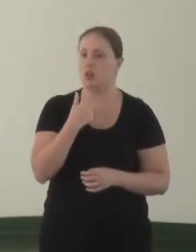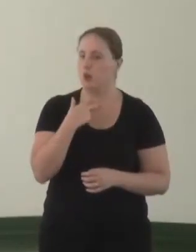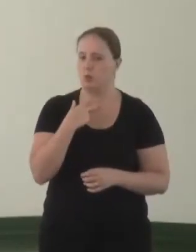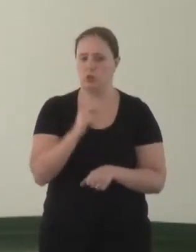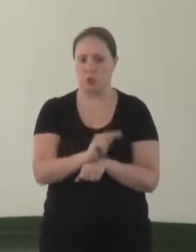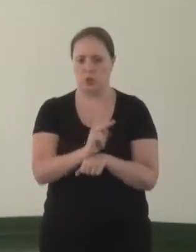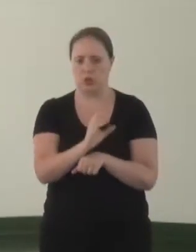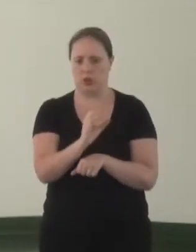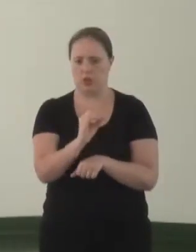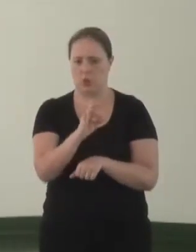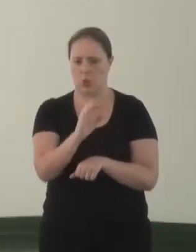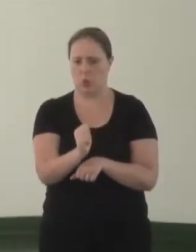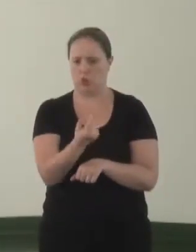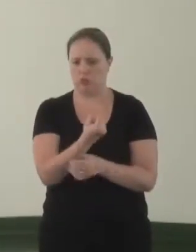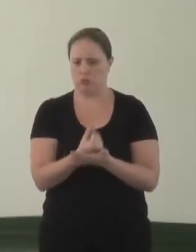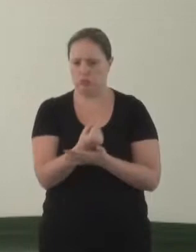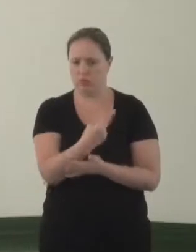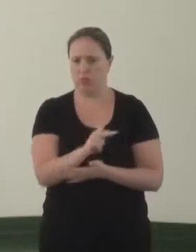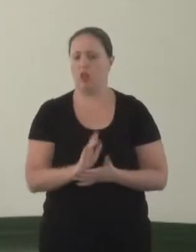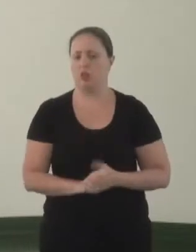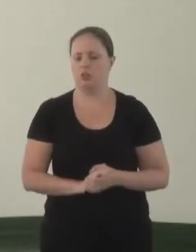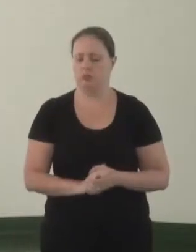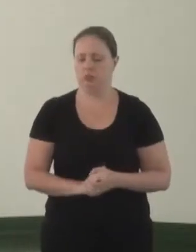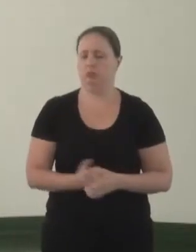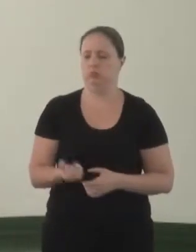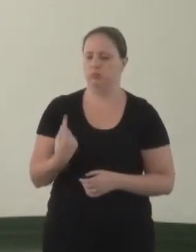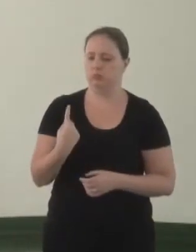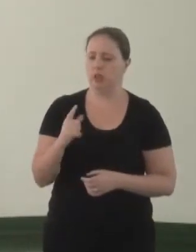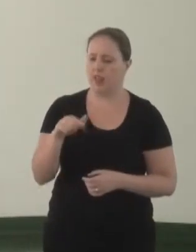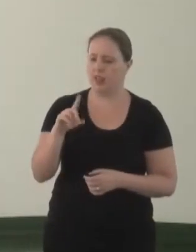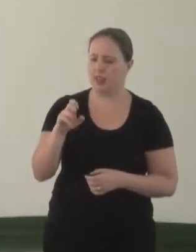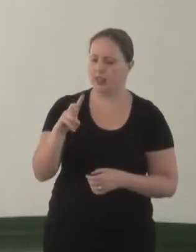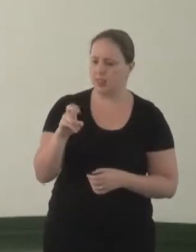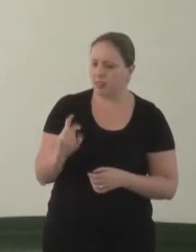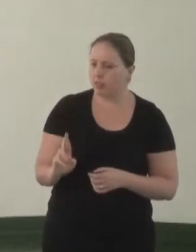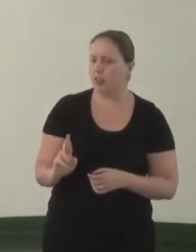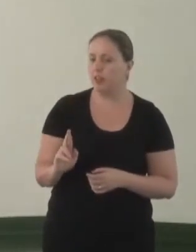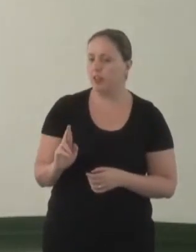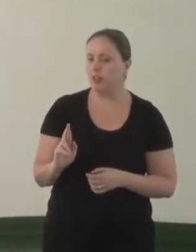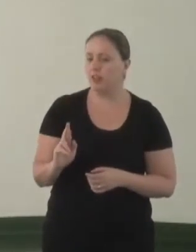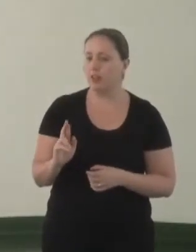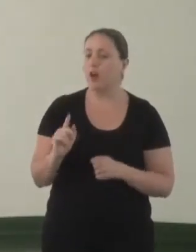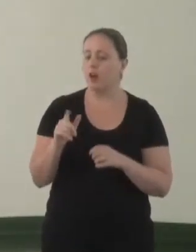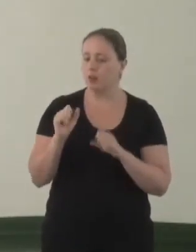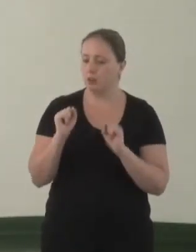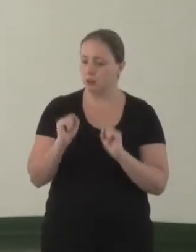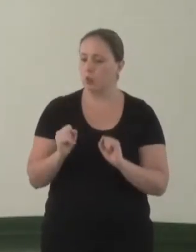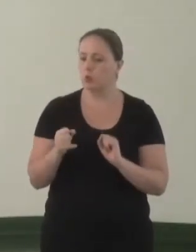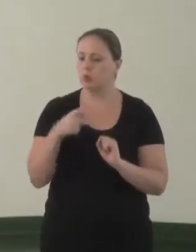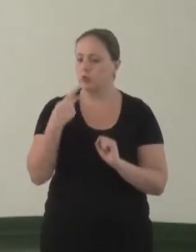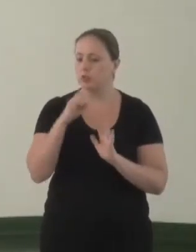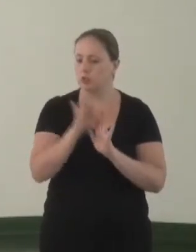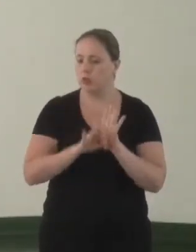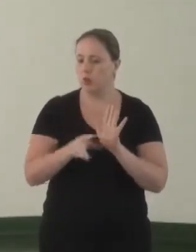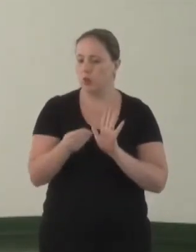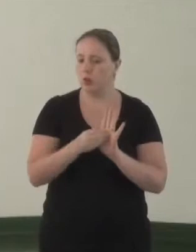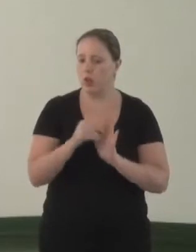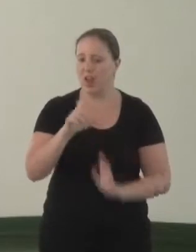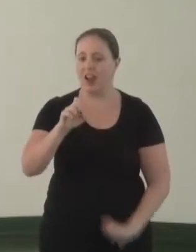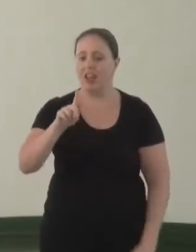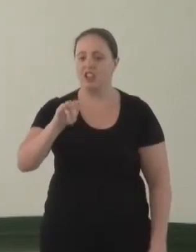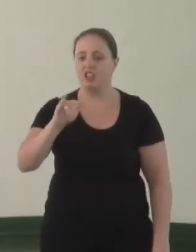a conta dela. Sendo que o CEDV, o Centro de Ensino e Especialidade, ele coloca a questão da